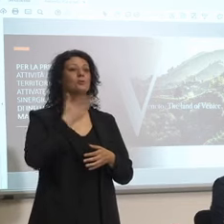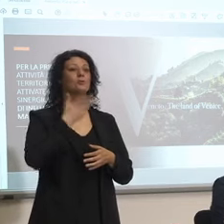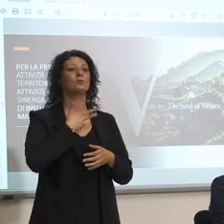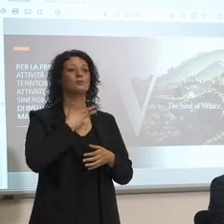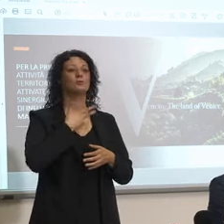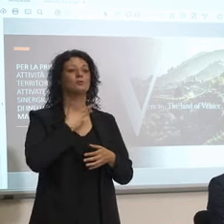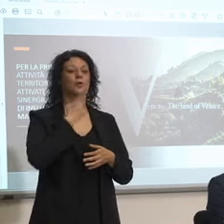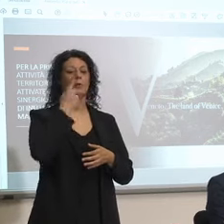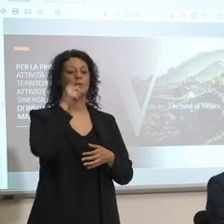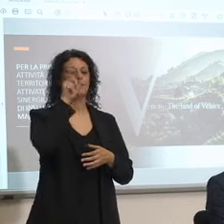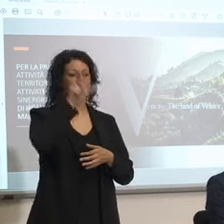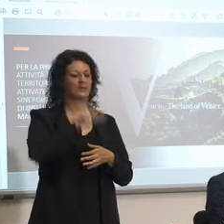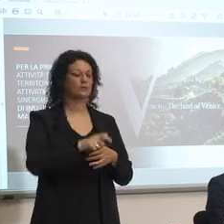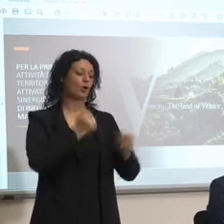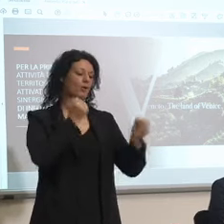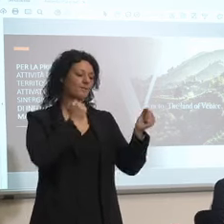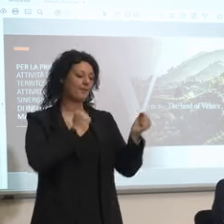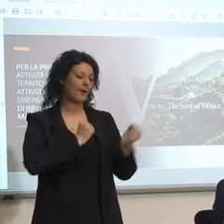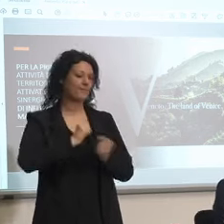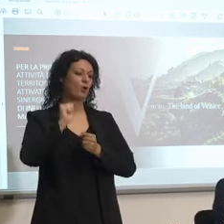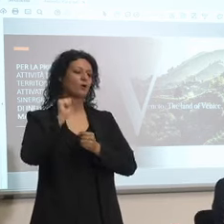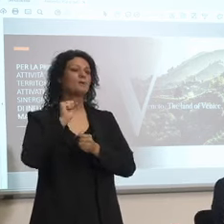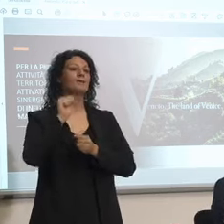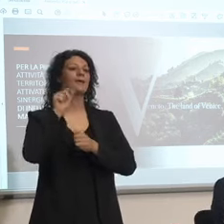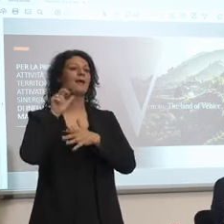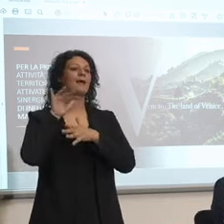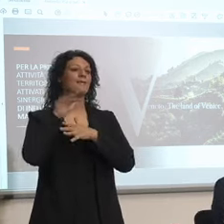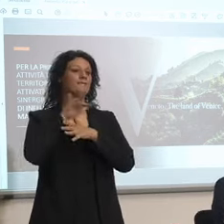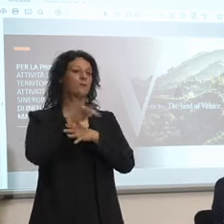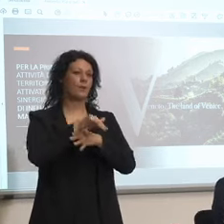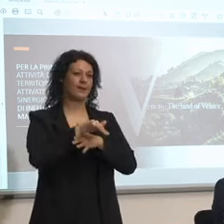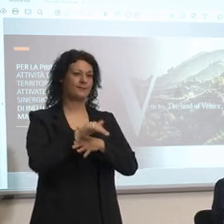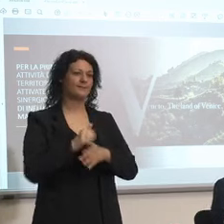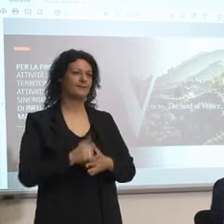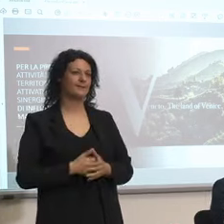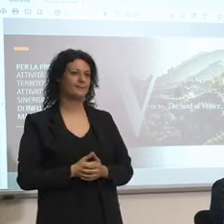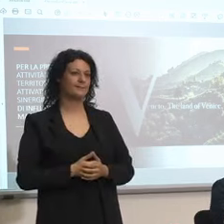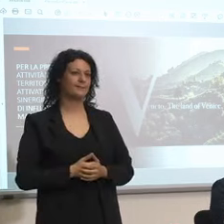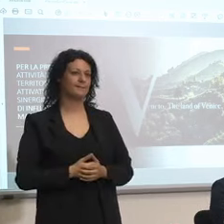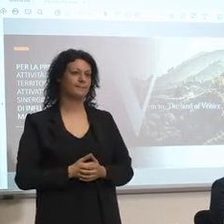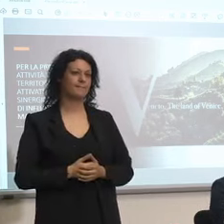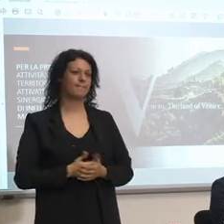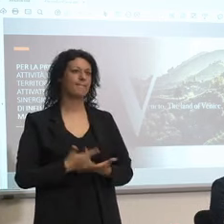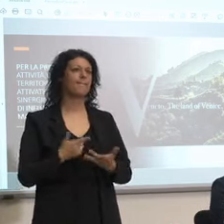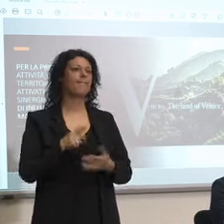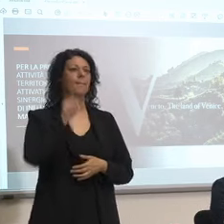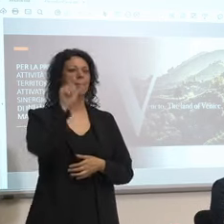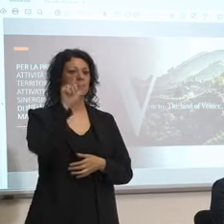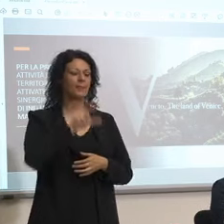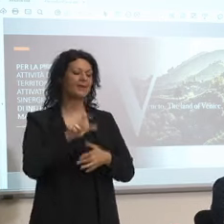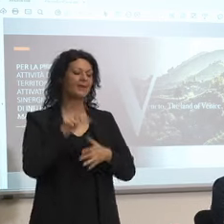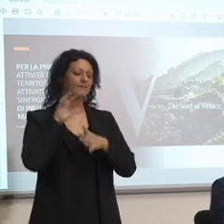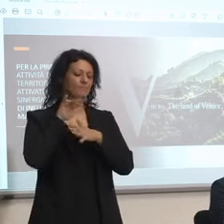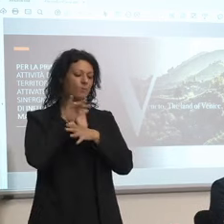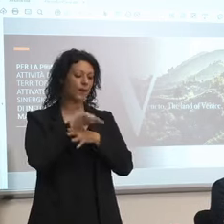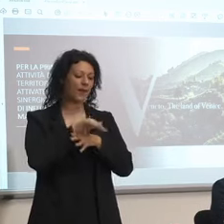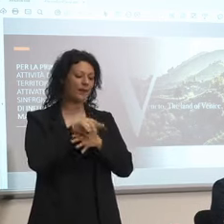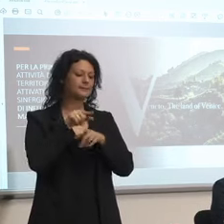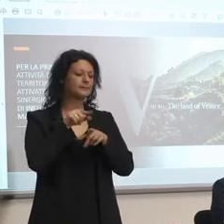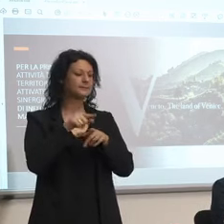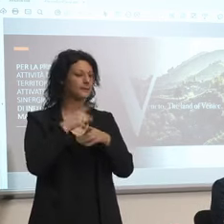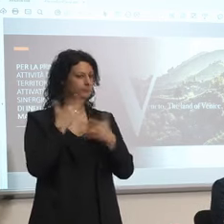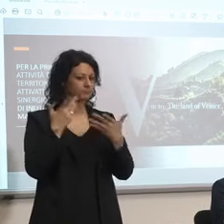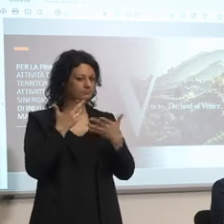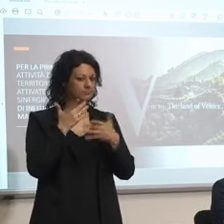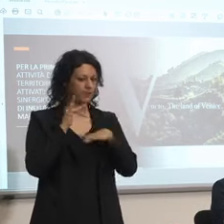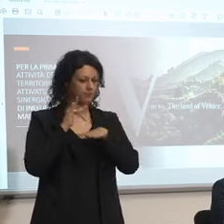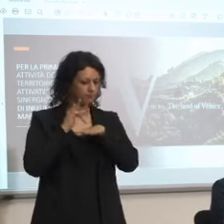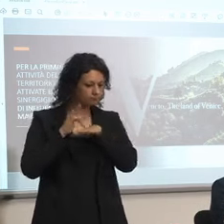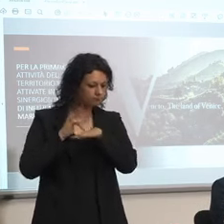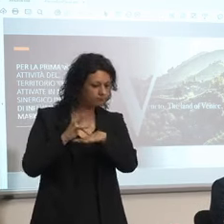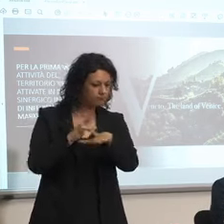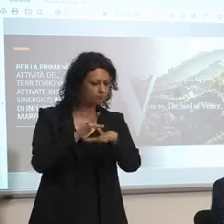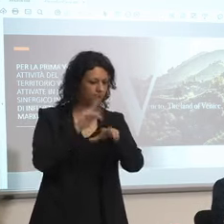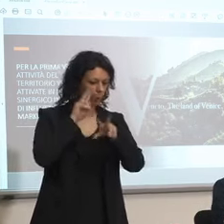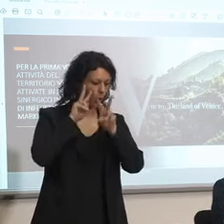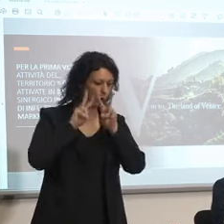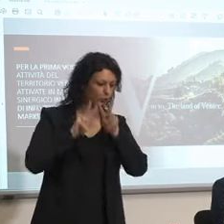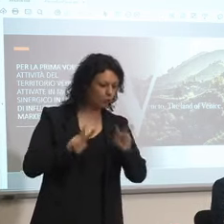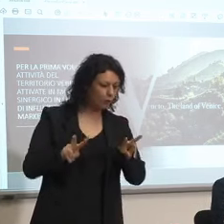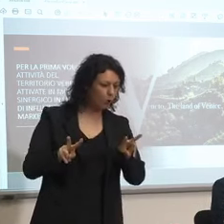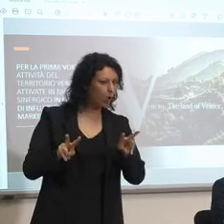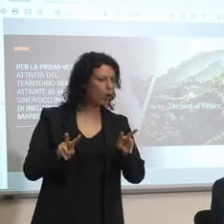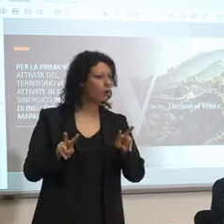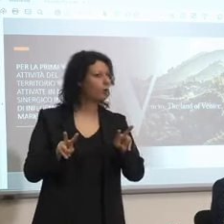sponsorizzavo senta gli influencer saranno accompagnati monitorati perché'è